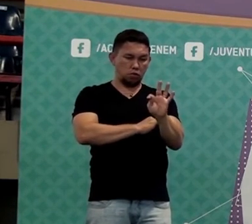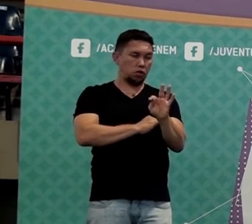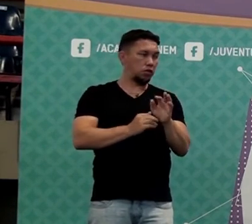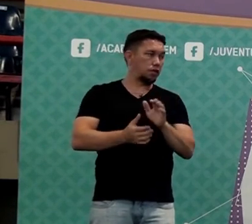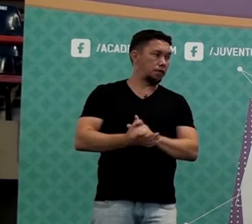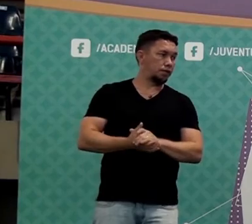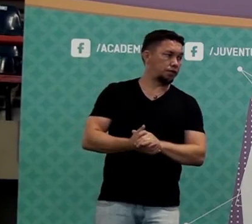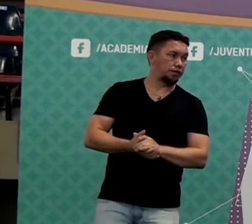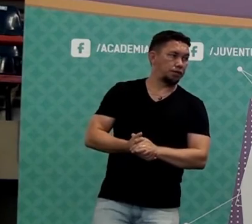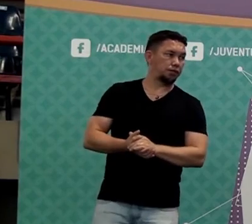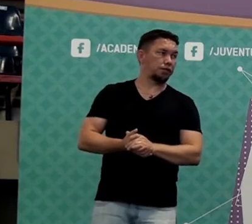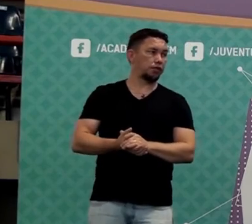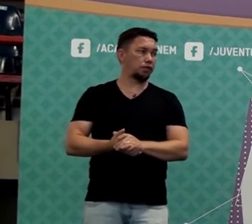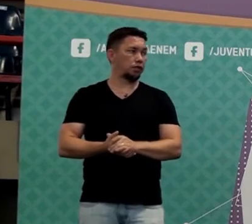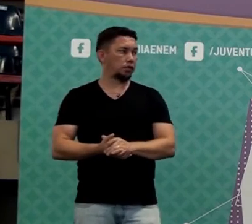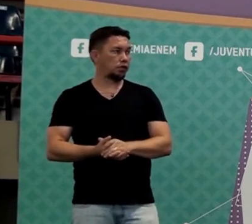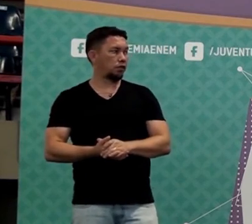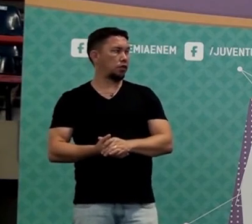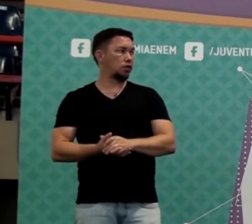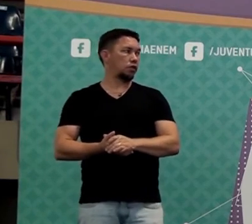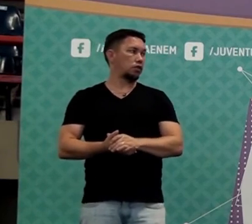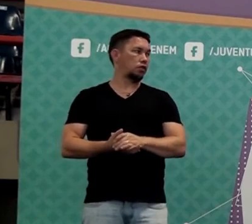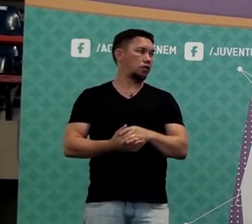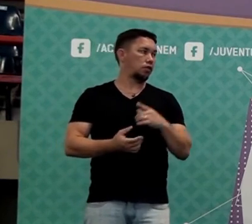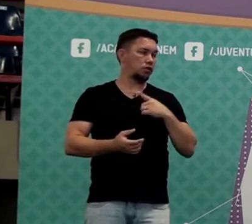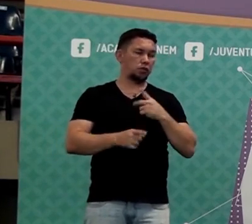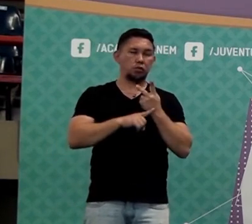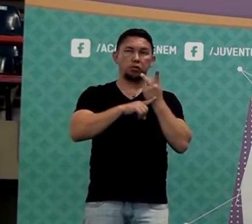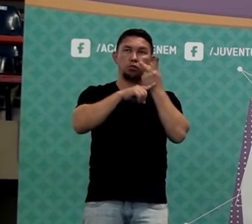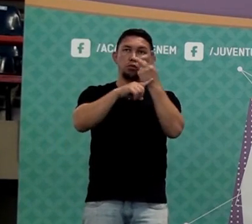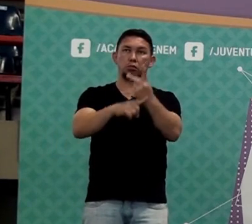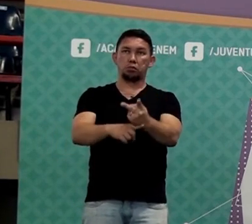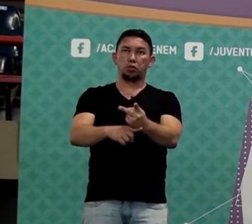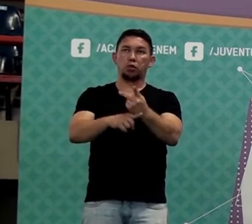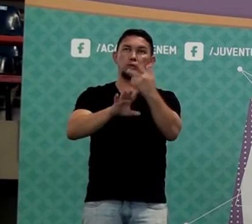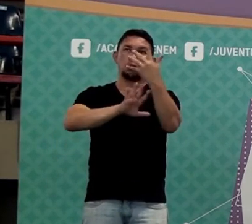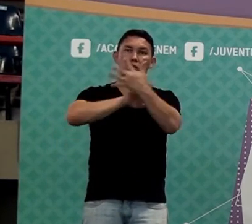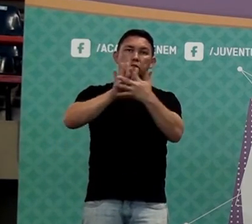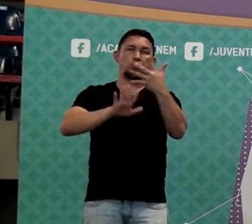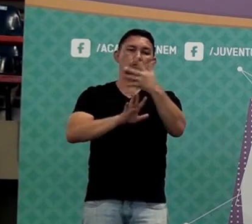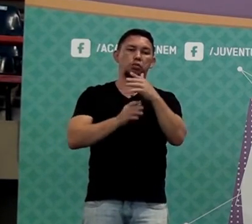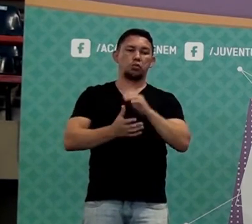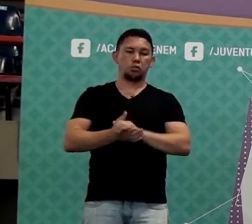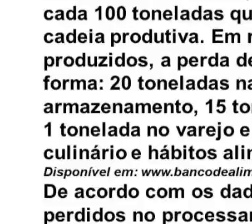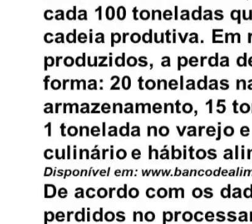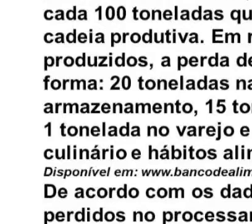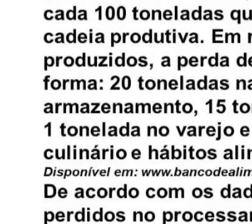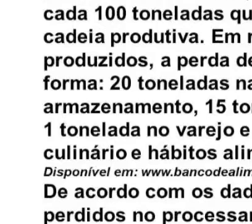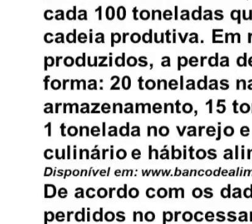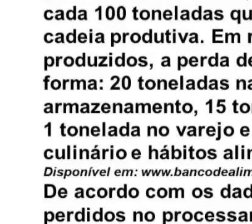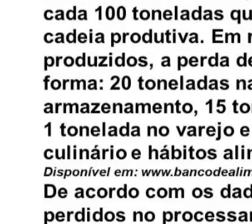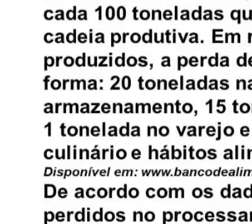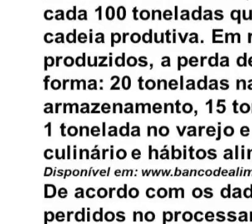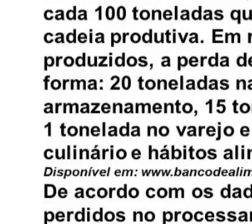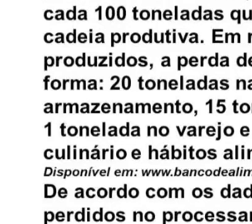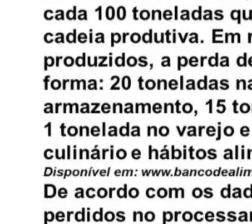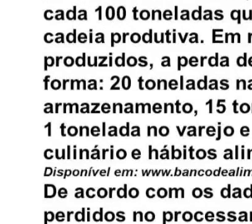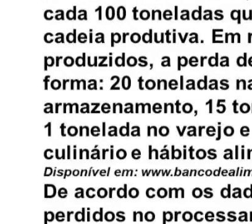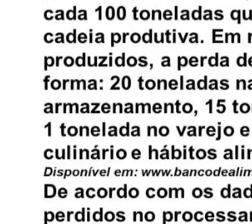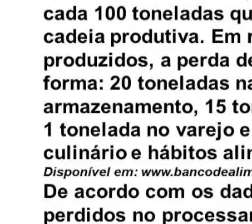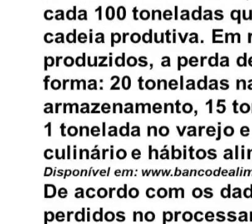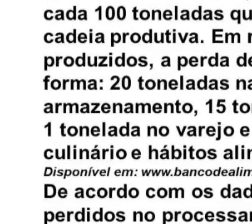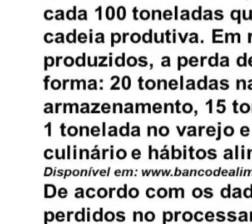a primeira pergunta. Casse, encontre aí no texto. Quanto é o total de alimentos